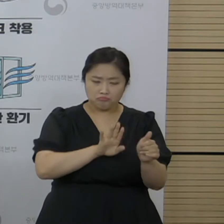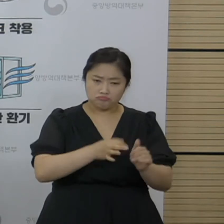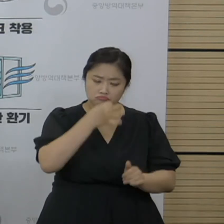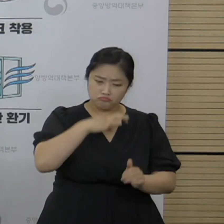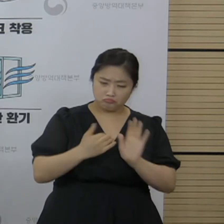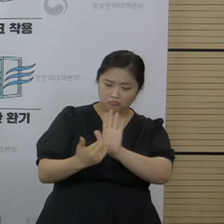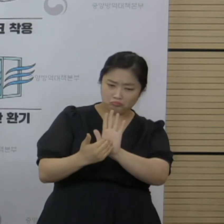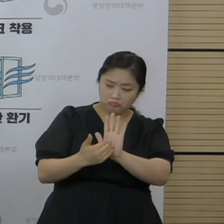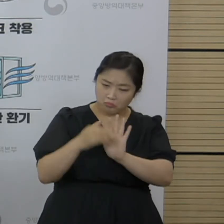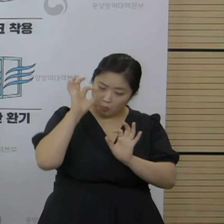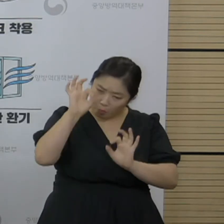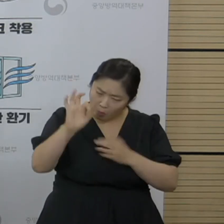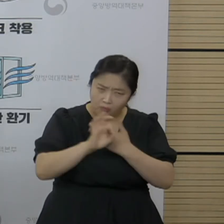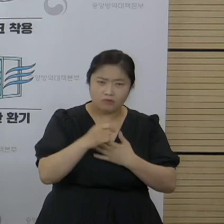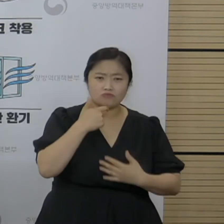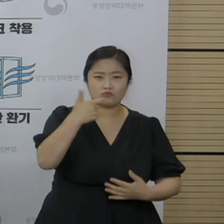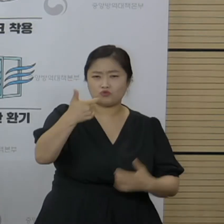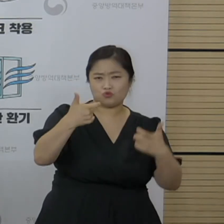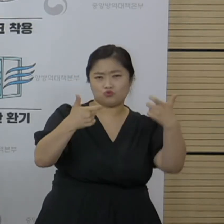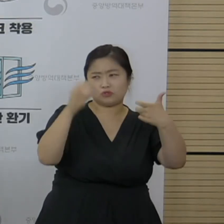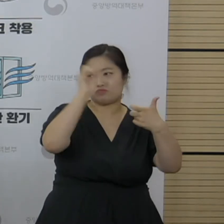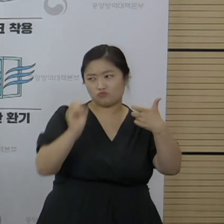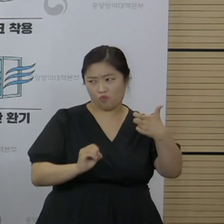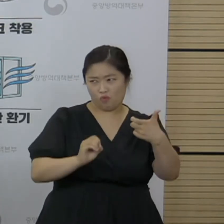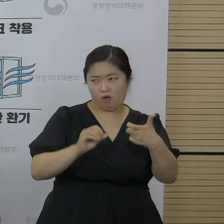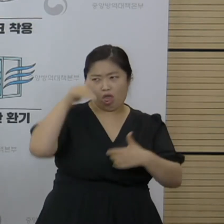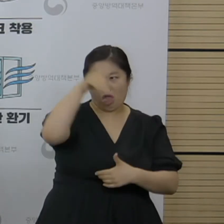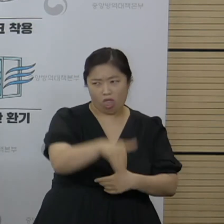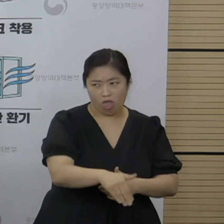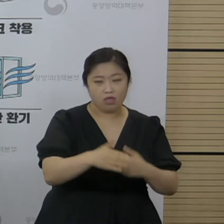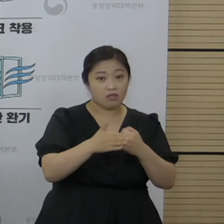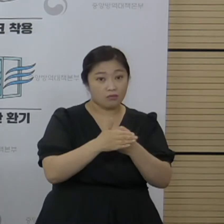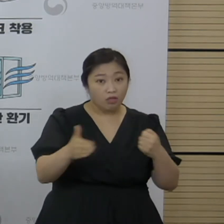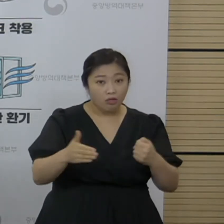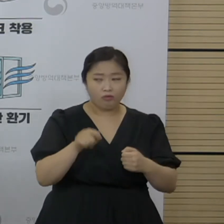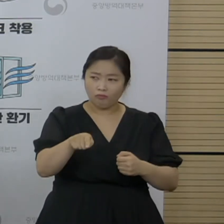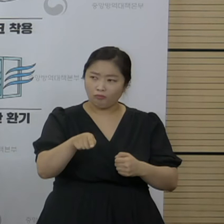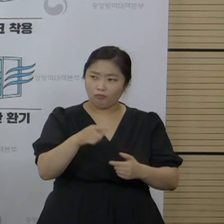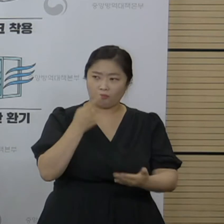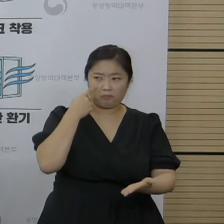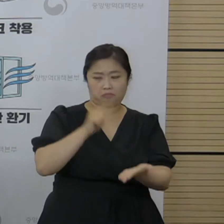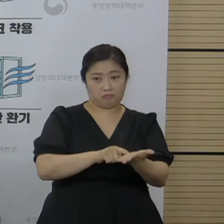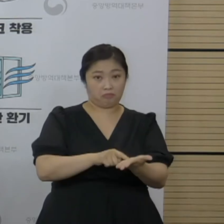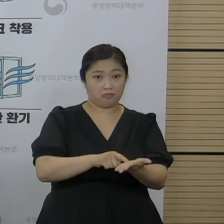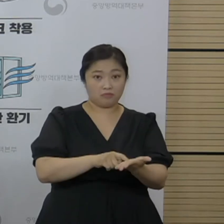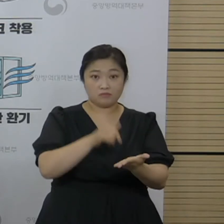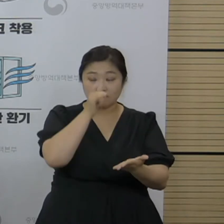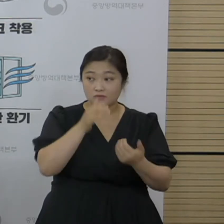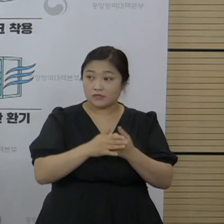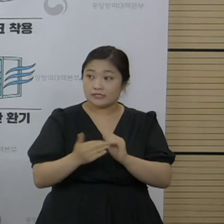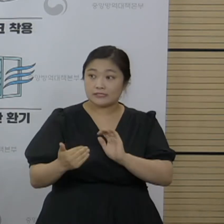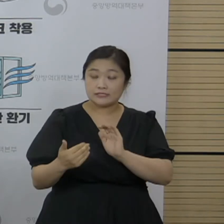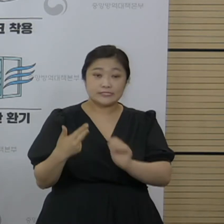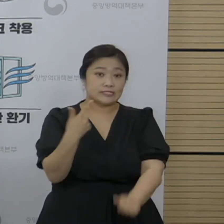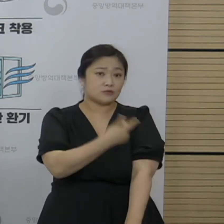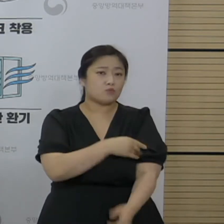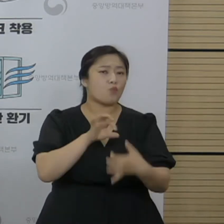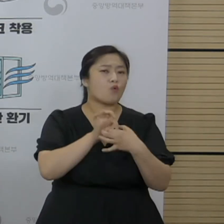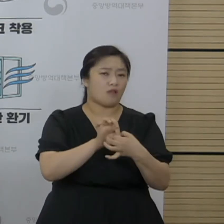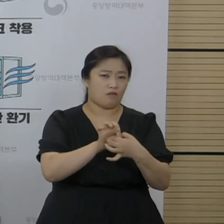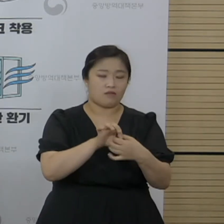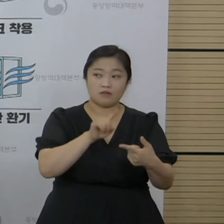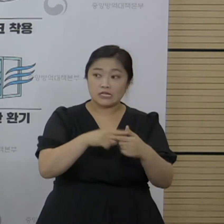네, 부분 백신 접종과 관련된 부분이라서 백신 접종과 관련된 부분